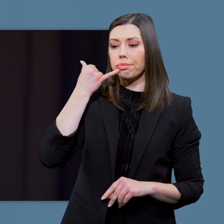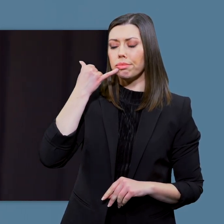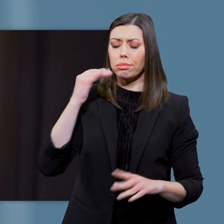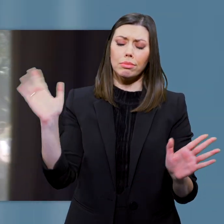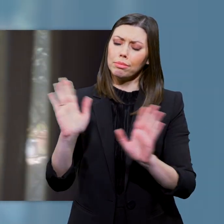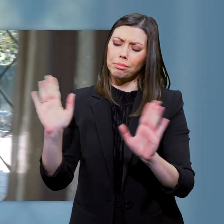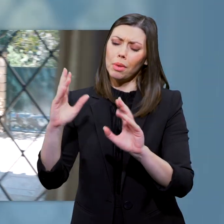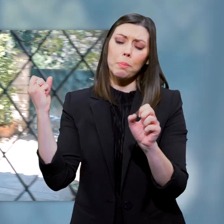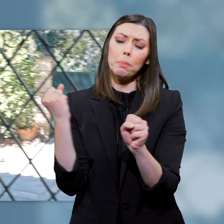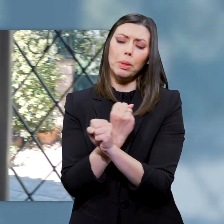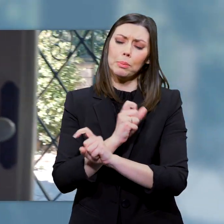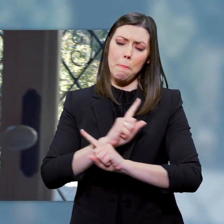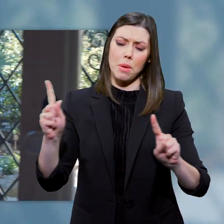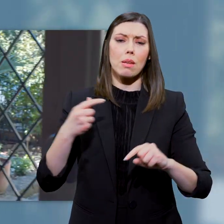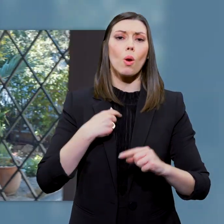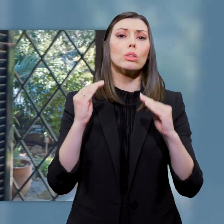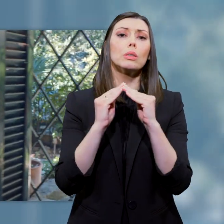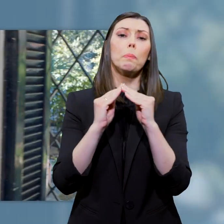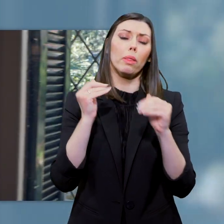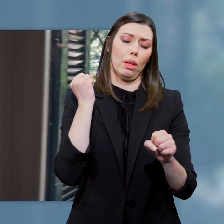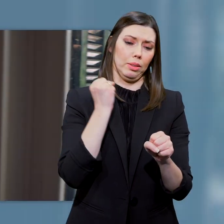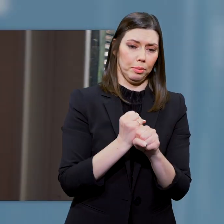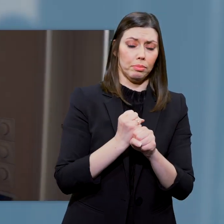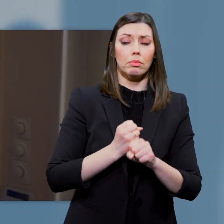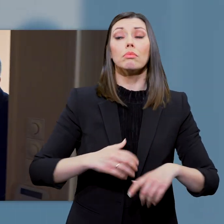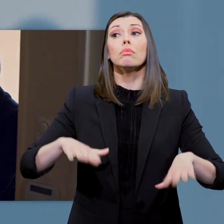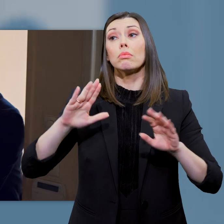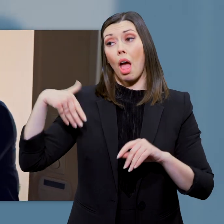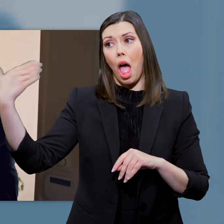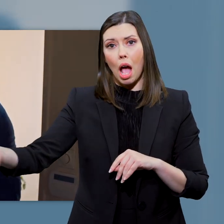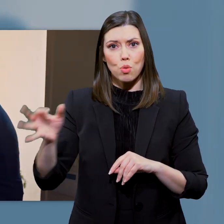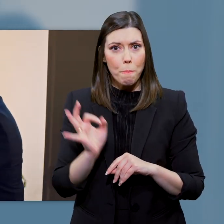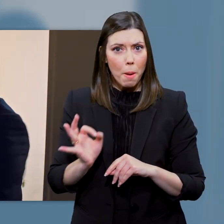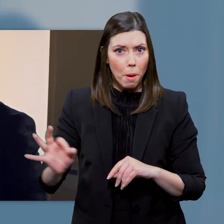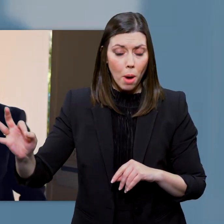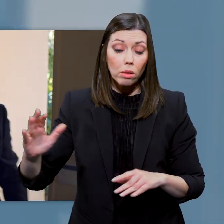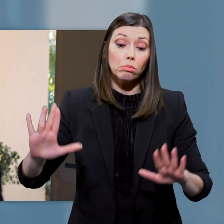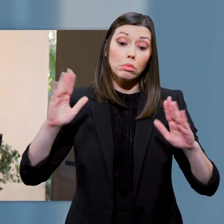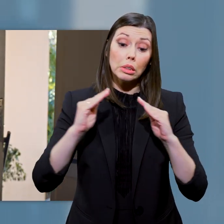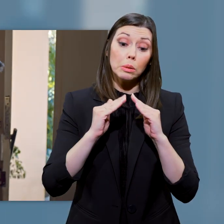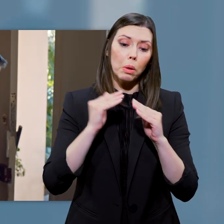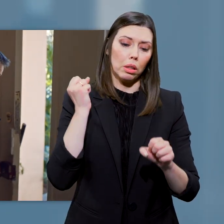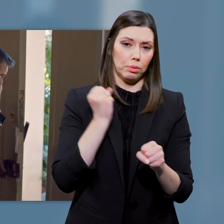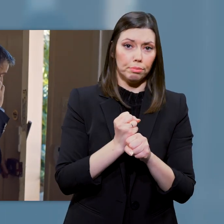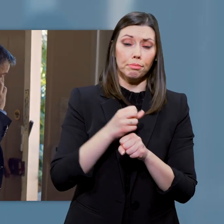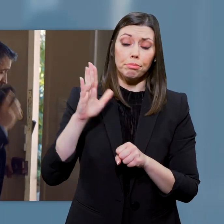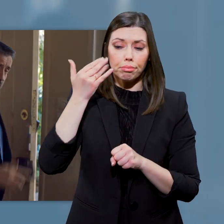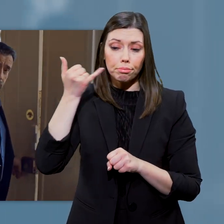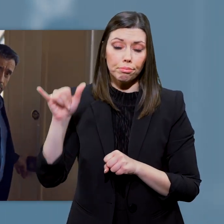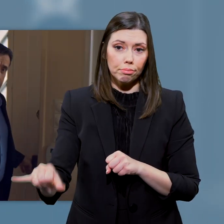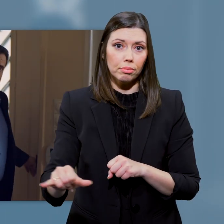Όχι, όχι, μην επιμένεις. Θα μείνω μέσα. Όσο ο ιός κυκλοφορεί έξω, εγώ θα μείνω μέσα. Γεια.